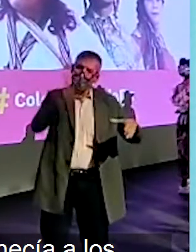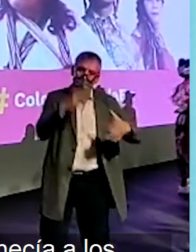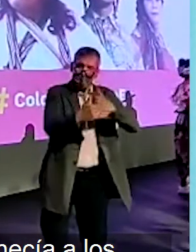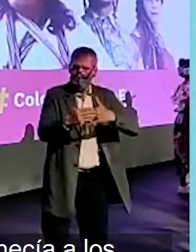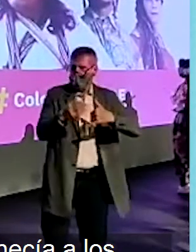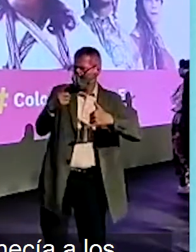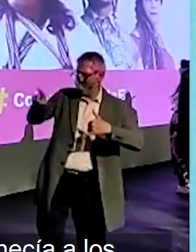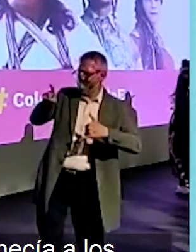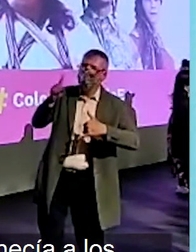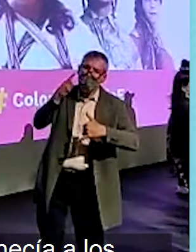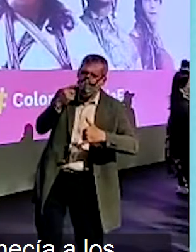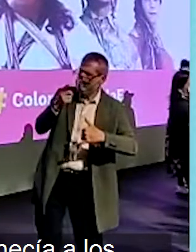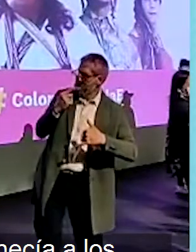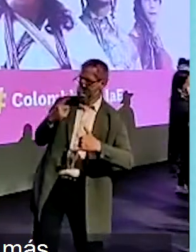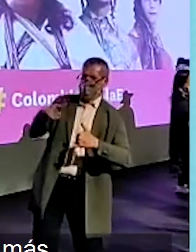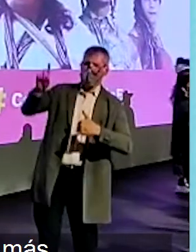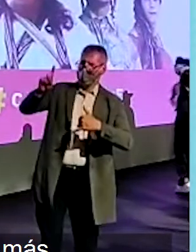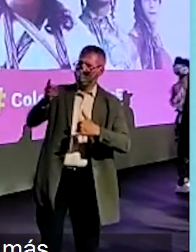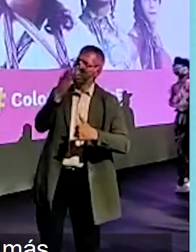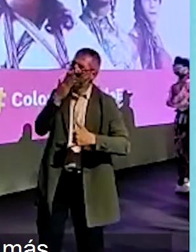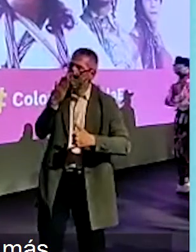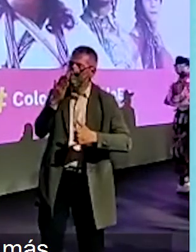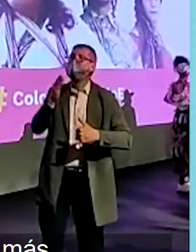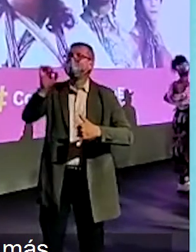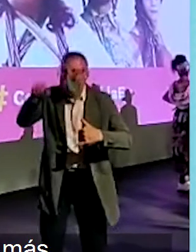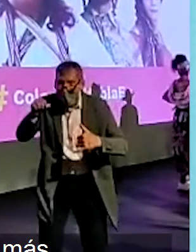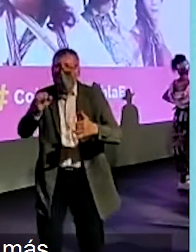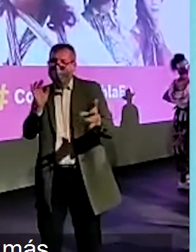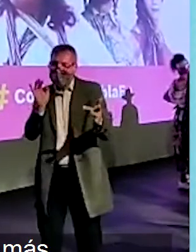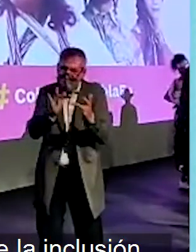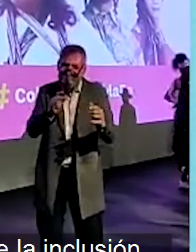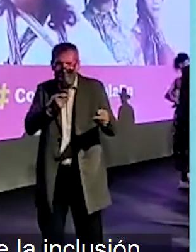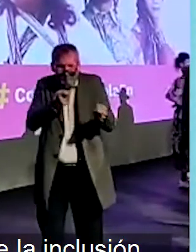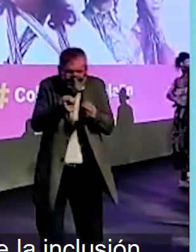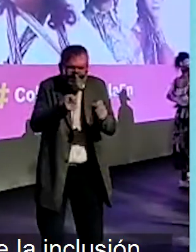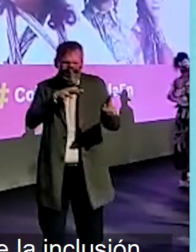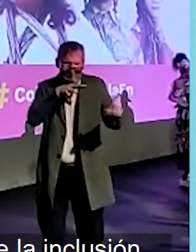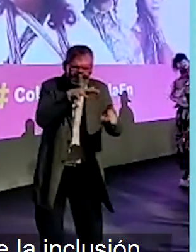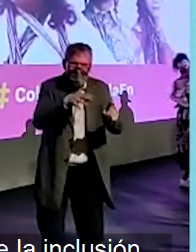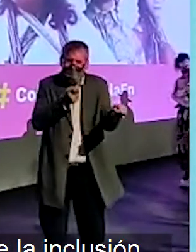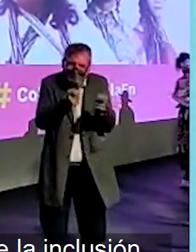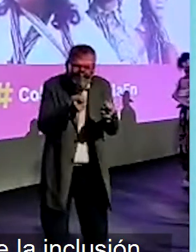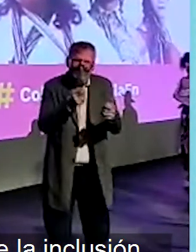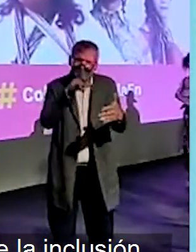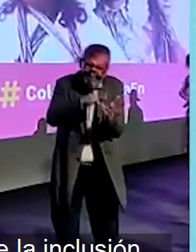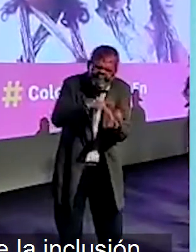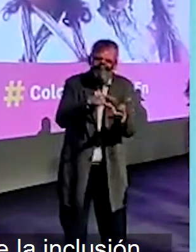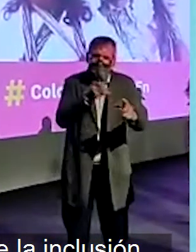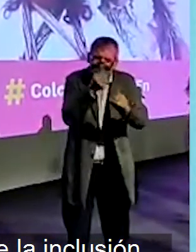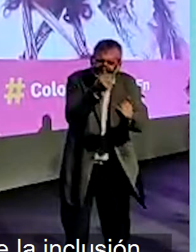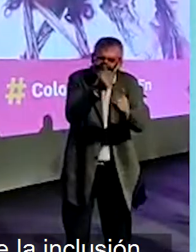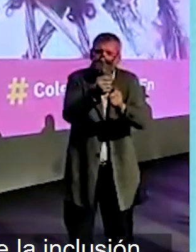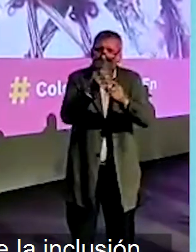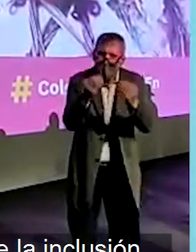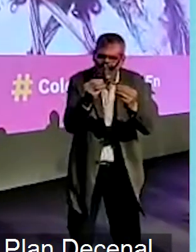diferente, ya que ese término solo pertenecía a los dialectos de los grupos étnicos y nada más, se incidió hasta que se